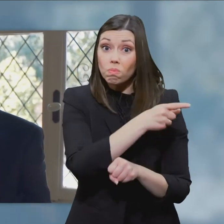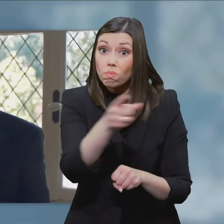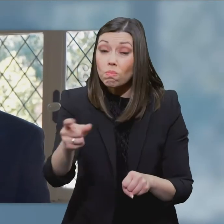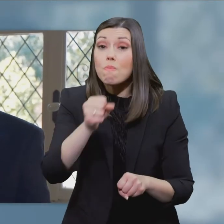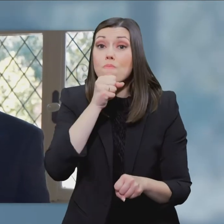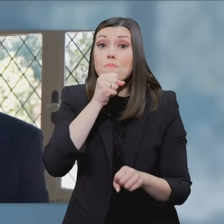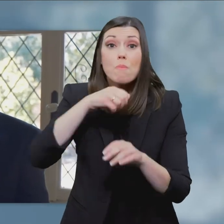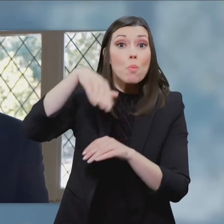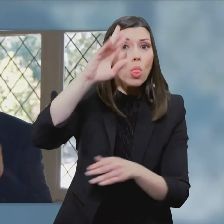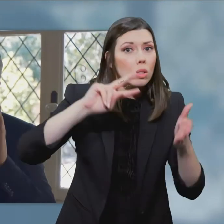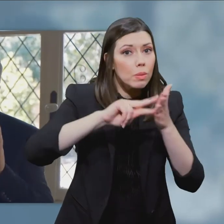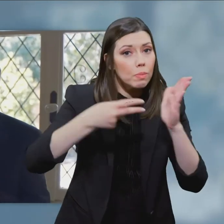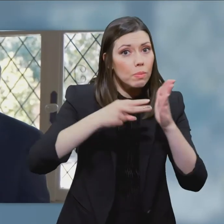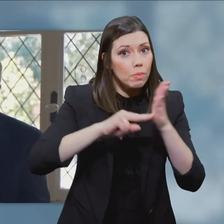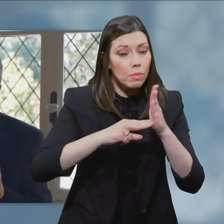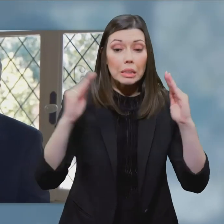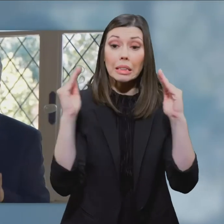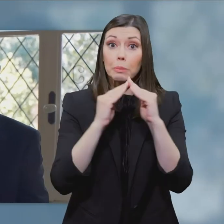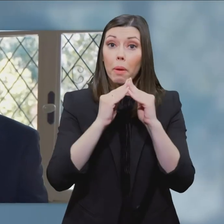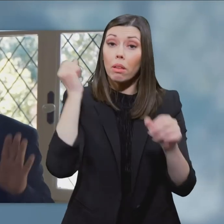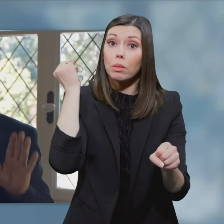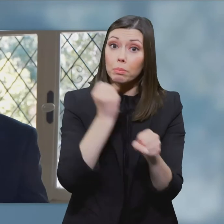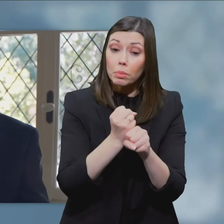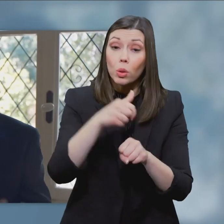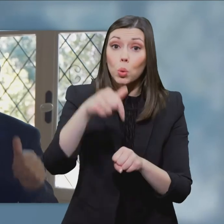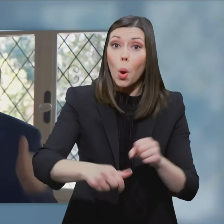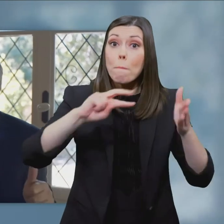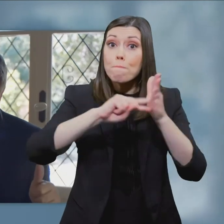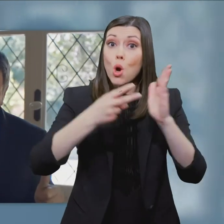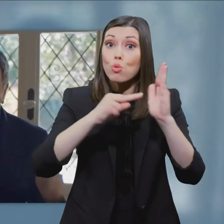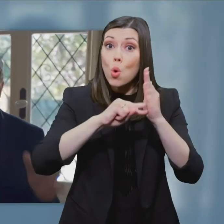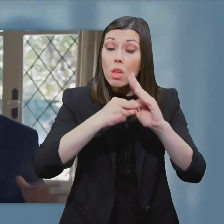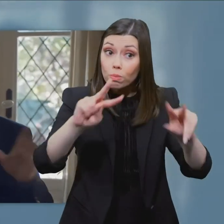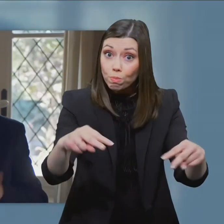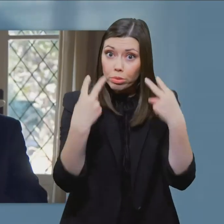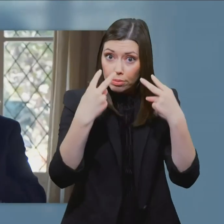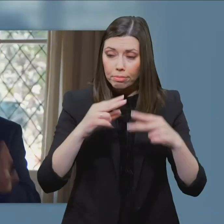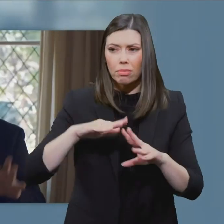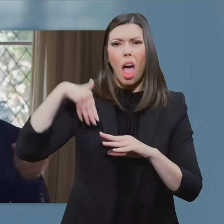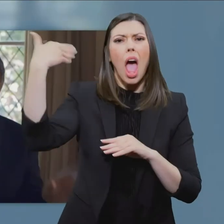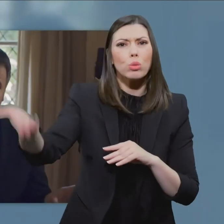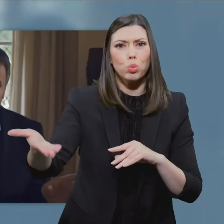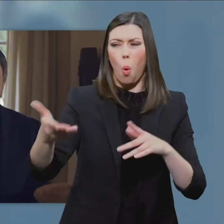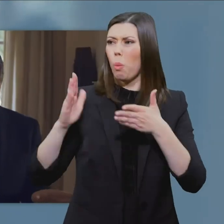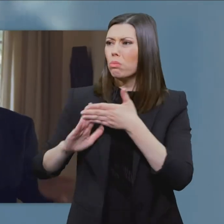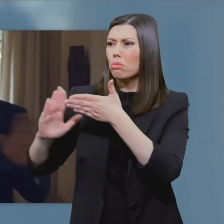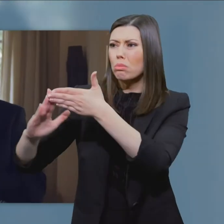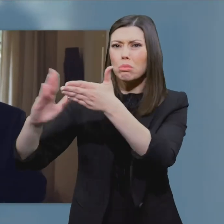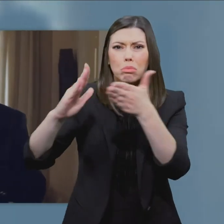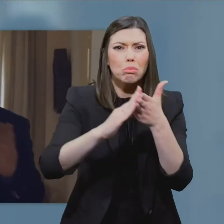γιαγιάδες και παππούδες, μένετε στο σπίτι και ακούστε μου προσεκτικά τι θα σας πω. Πρώτον, όχι κοινωνικότητες δεξιά-ριστερά.